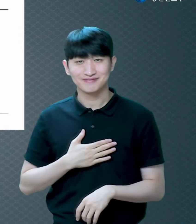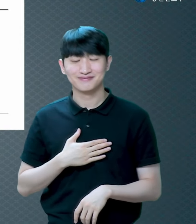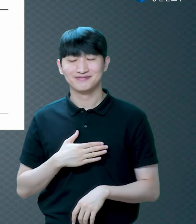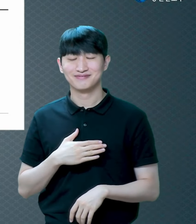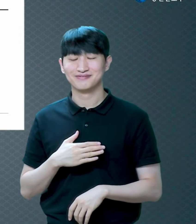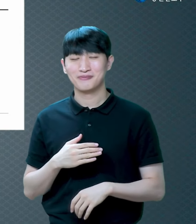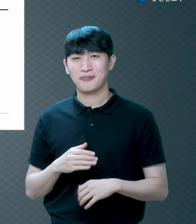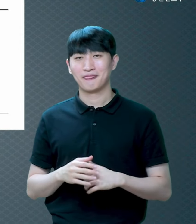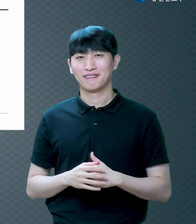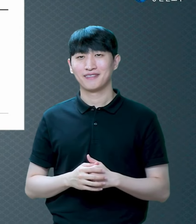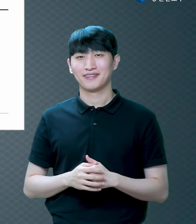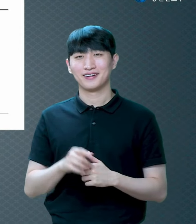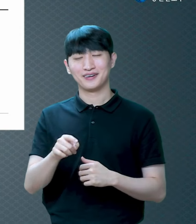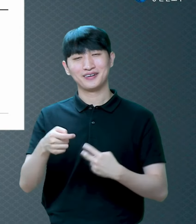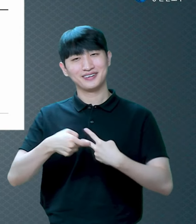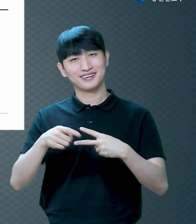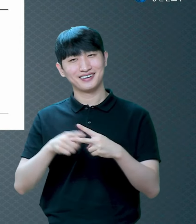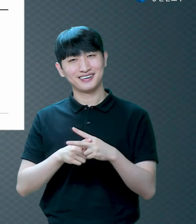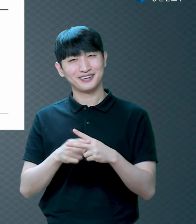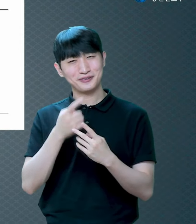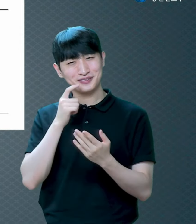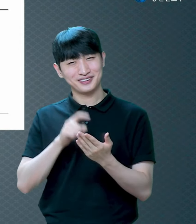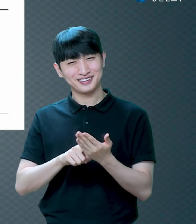얘기하라 그러면 진짜 고민인데